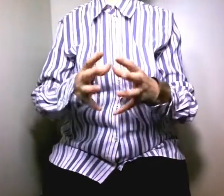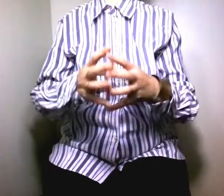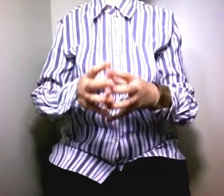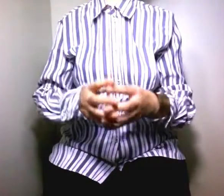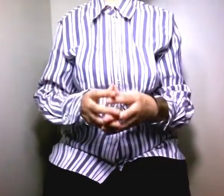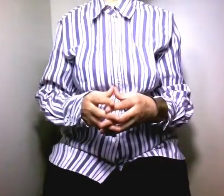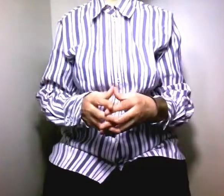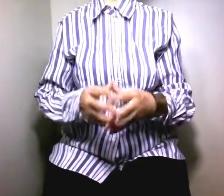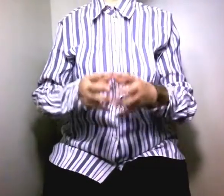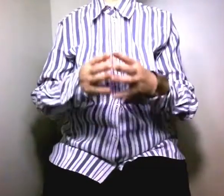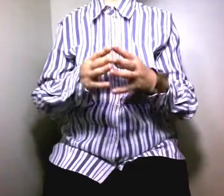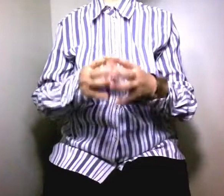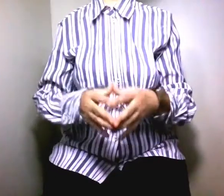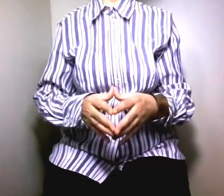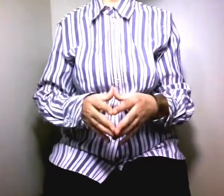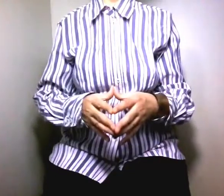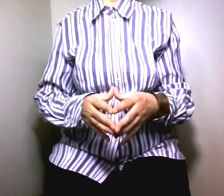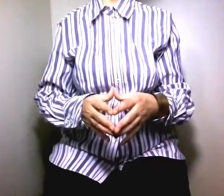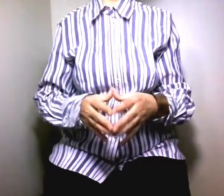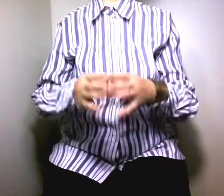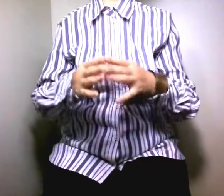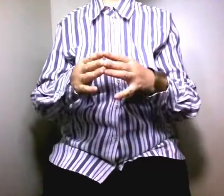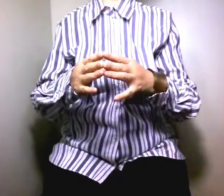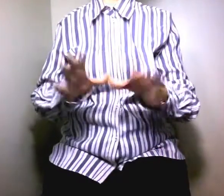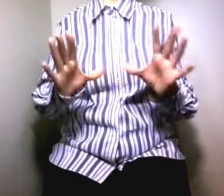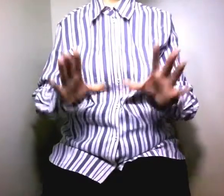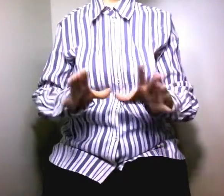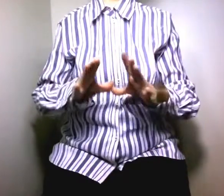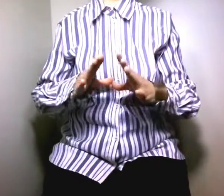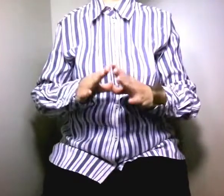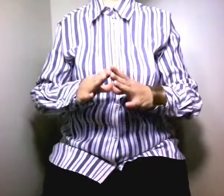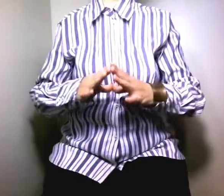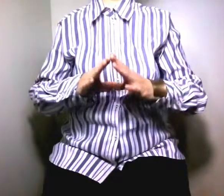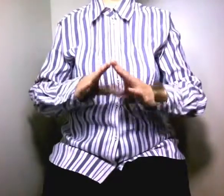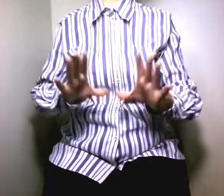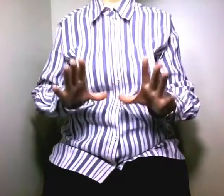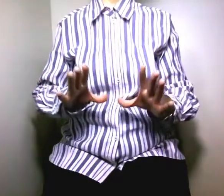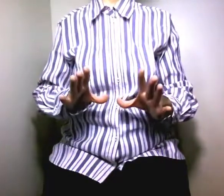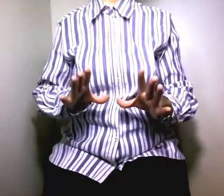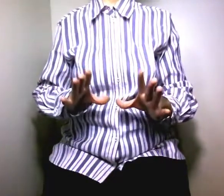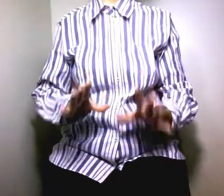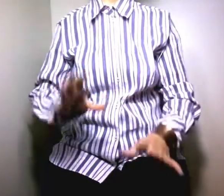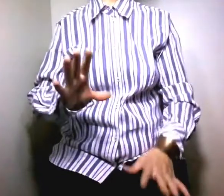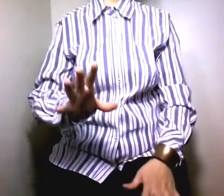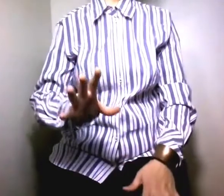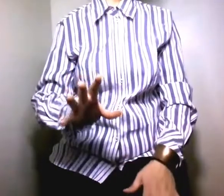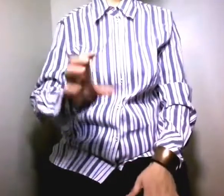فوقعه في معضيلة خبيثة جدا معضيلة لا حللها يعني في هذا